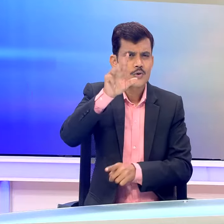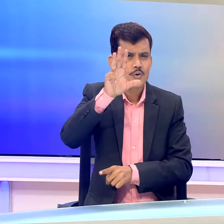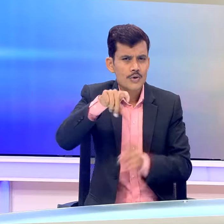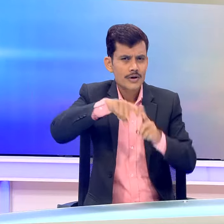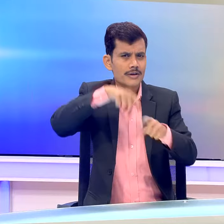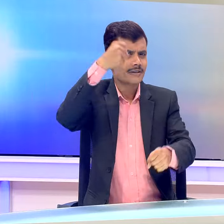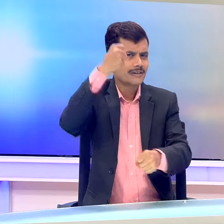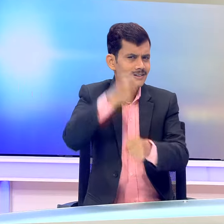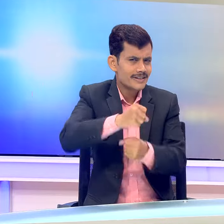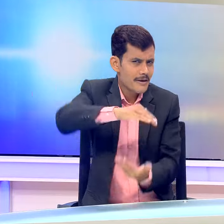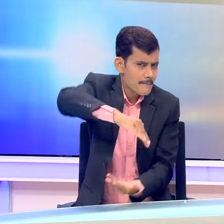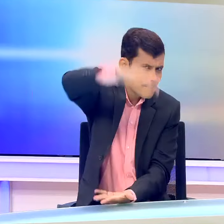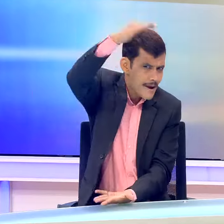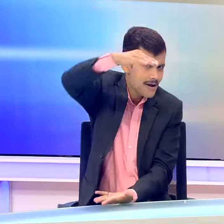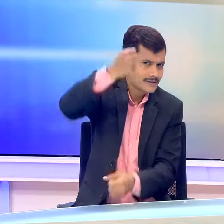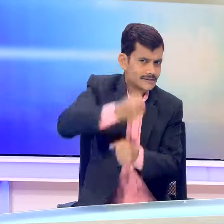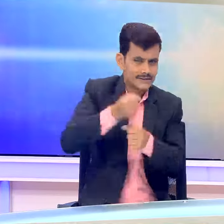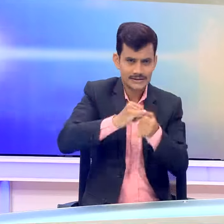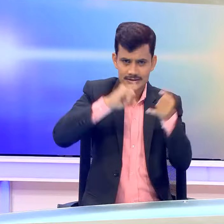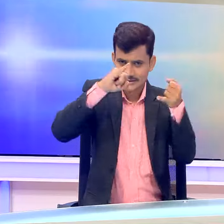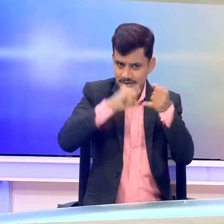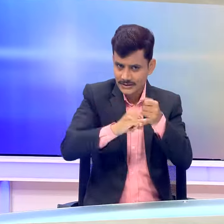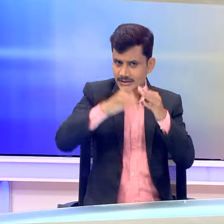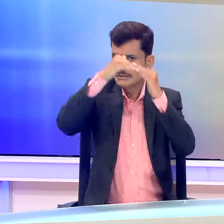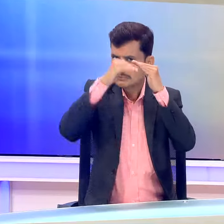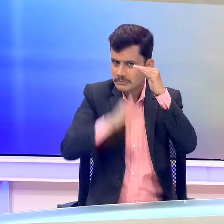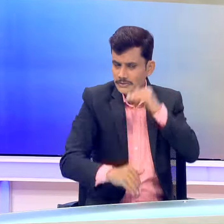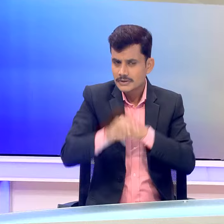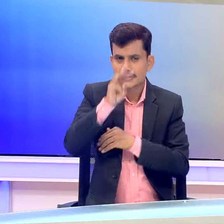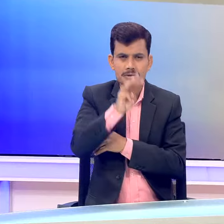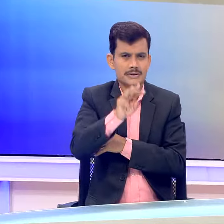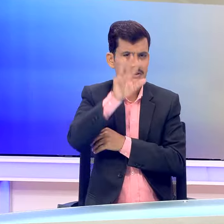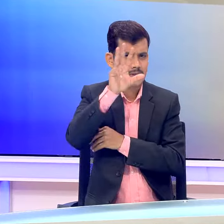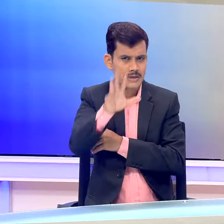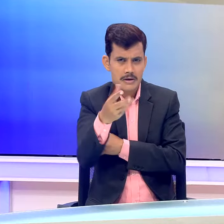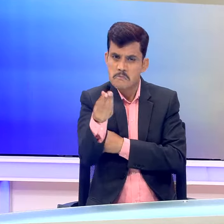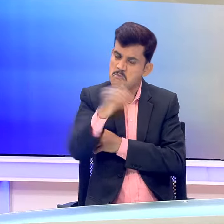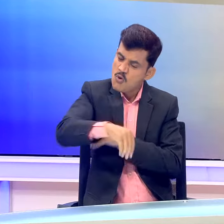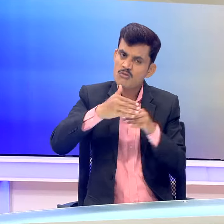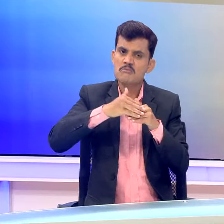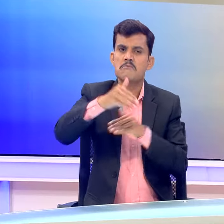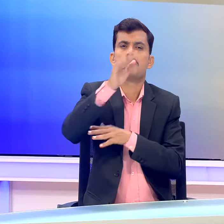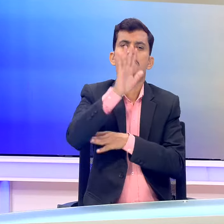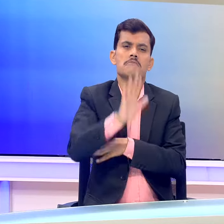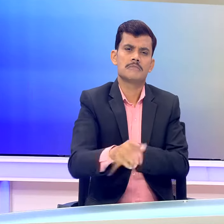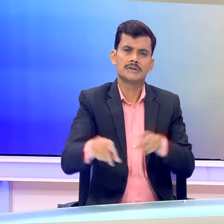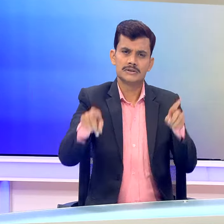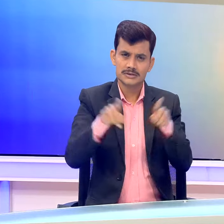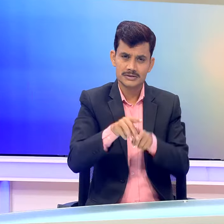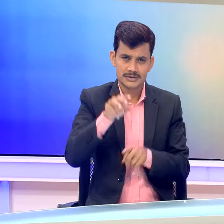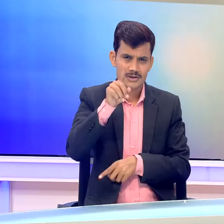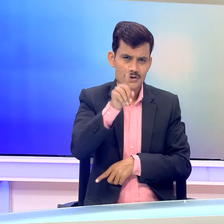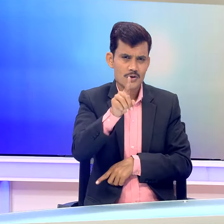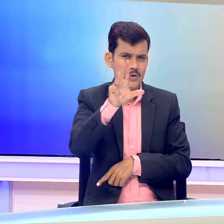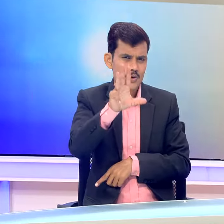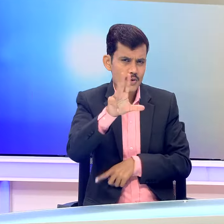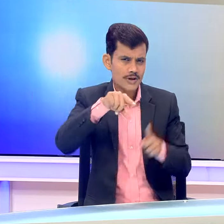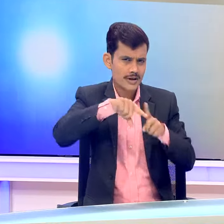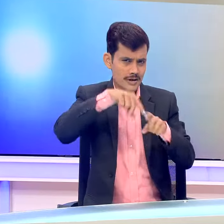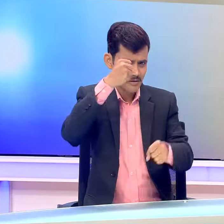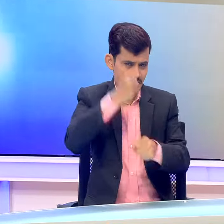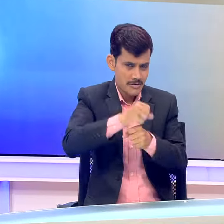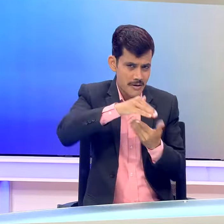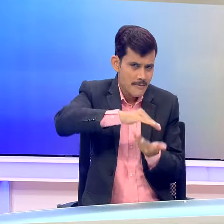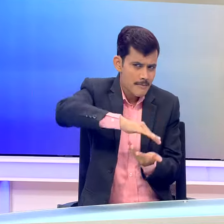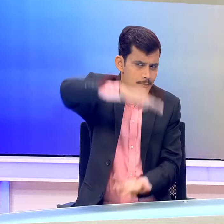वानिजिक LPG गैस सिलेंटर की कीमत में 49 रुपई की बढ़ोतरी की कई है 19 किलोग्राम वानिजिक